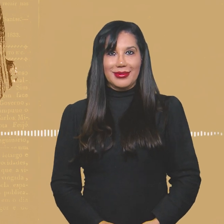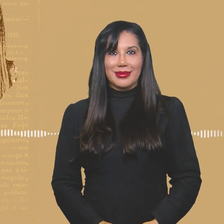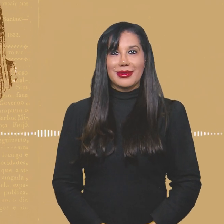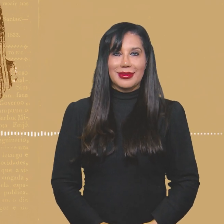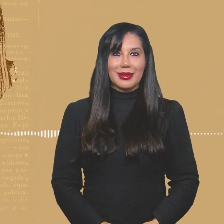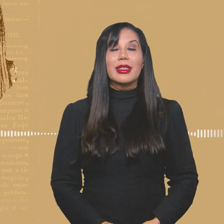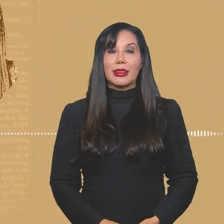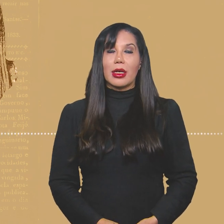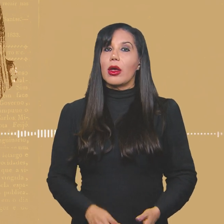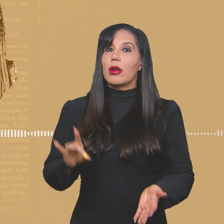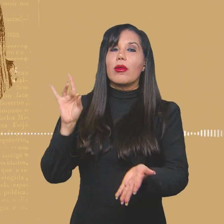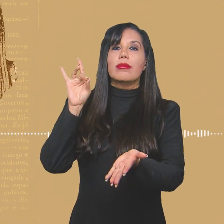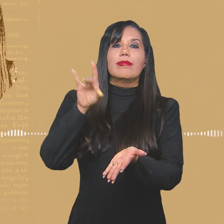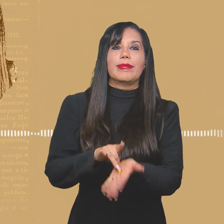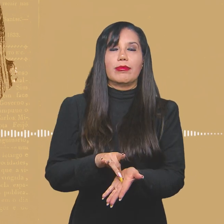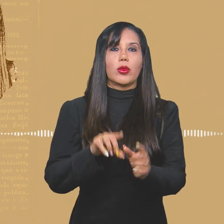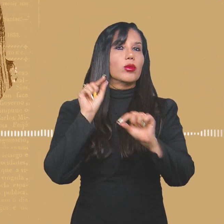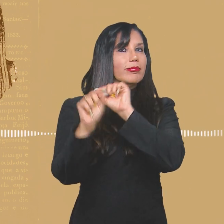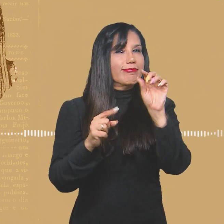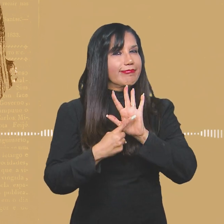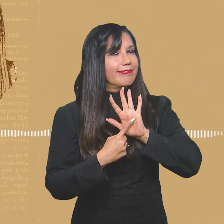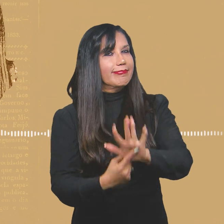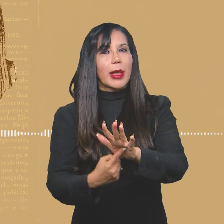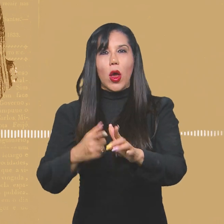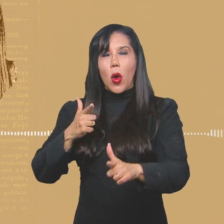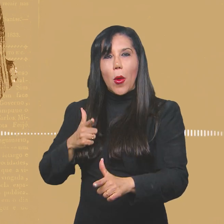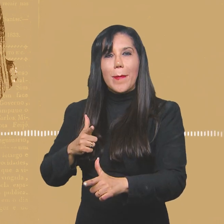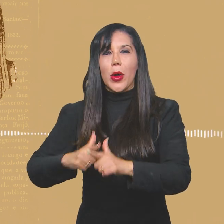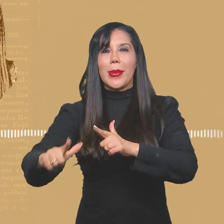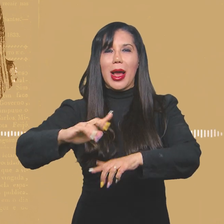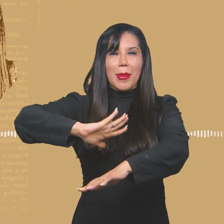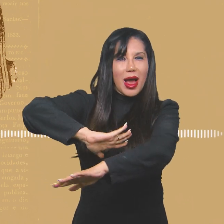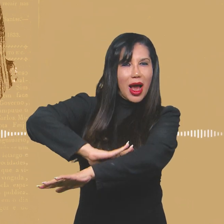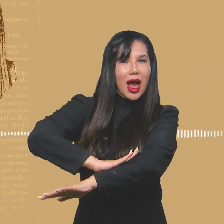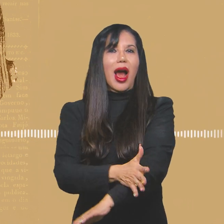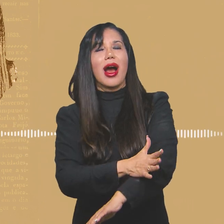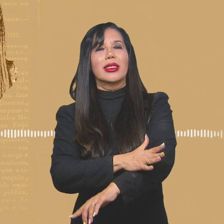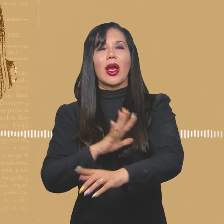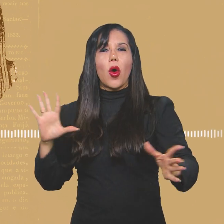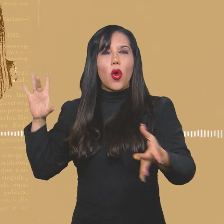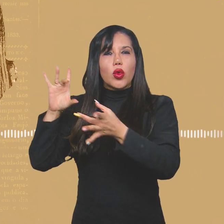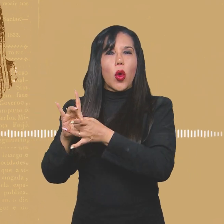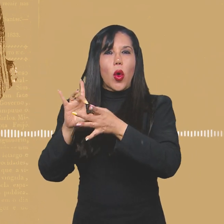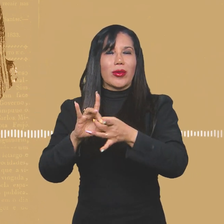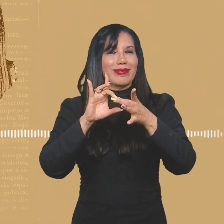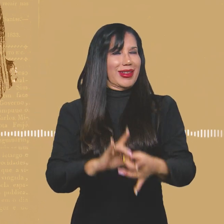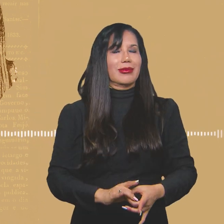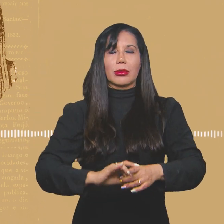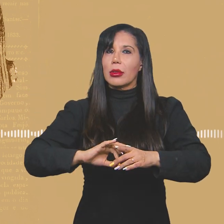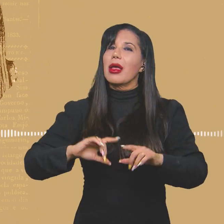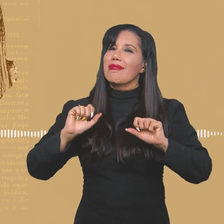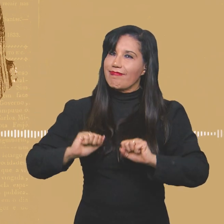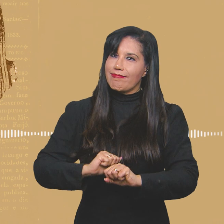A realidade é esta, o problema racial envolvido num contexto mais amplo.